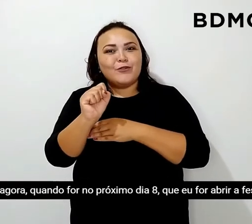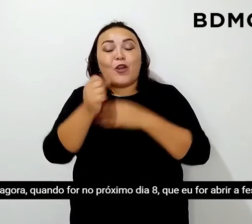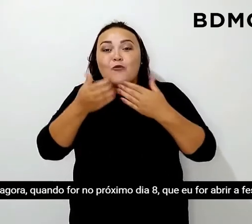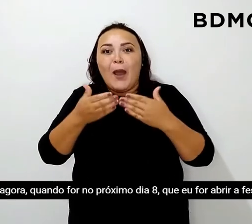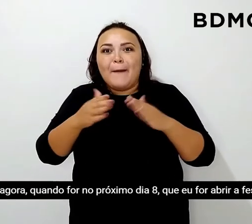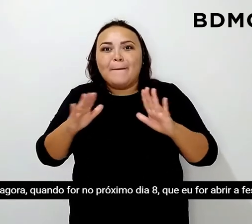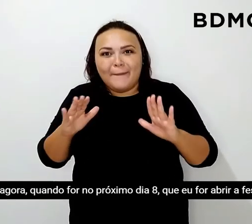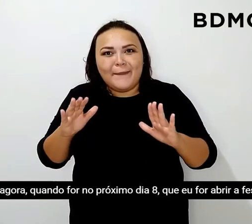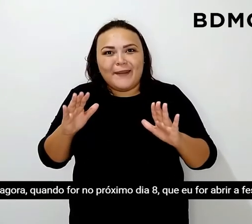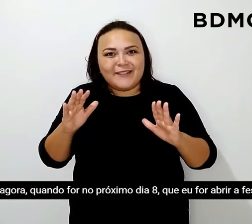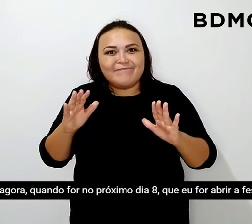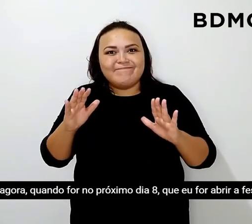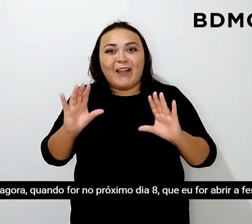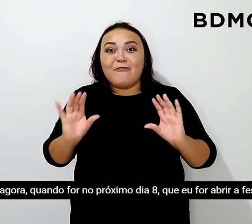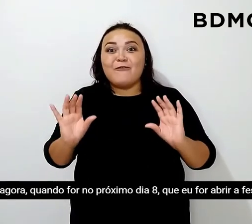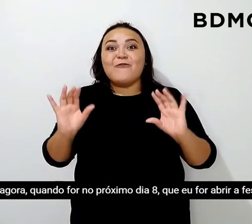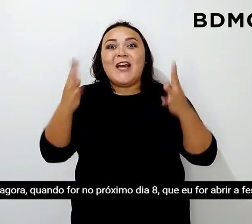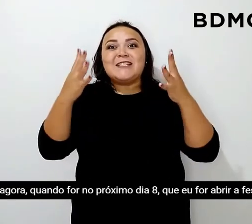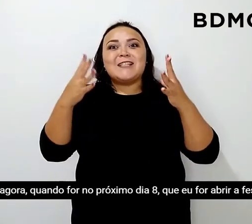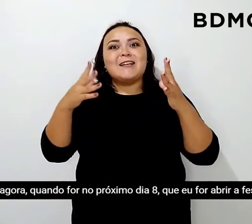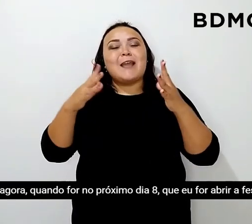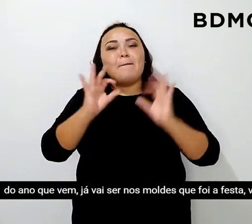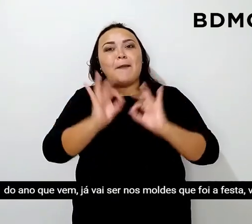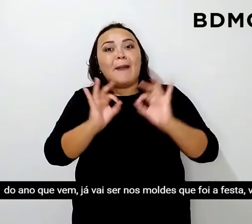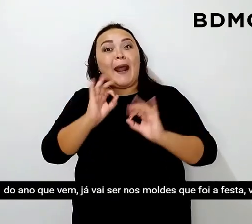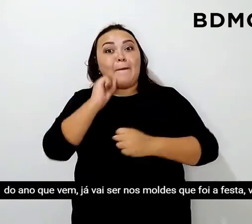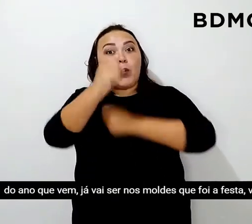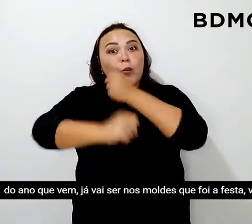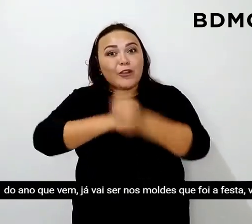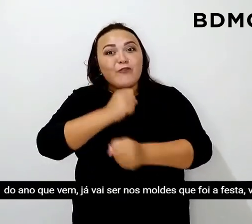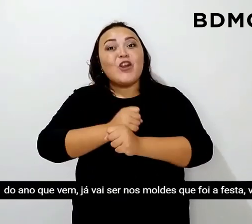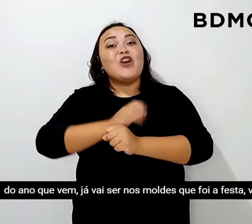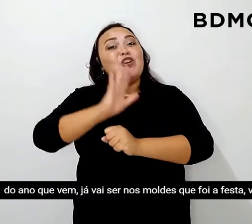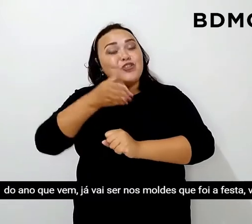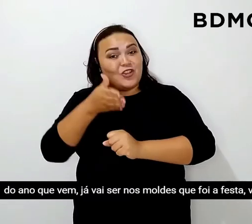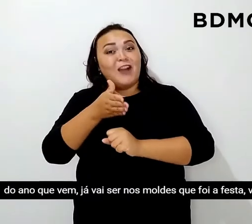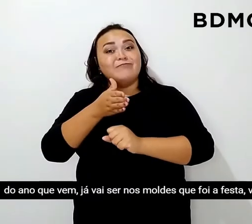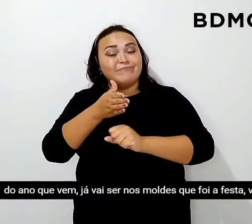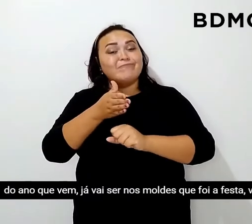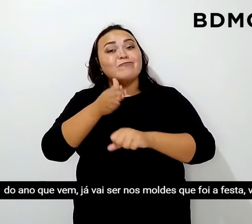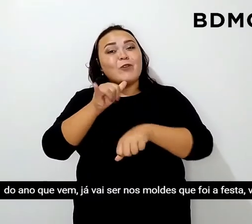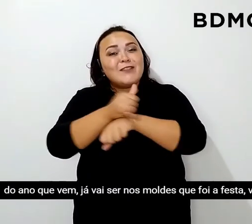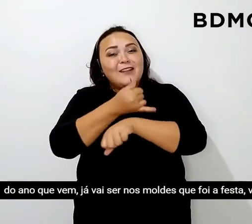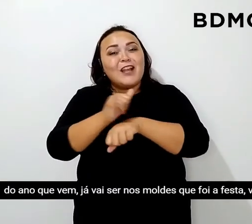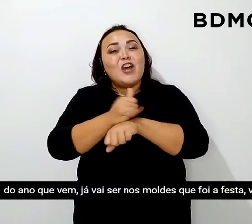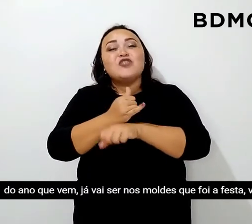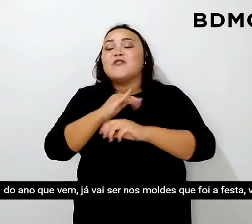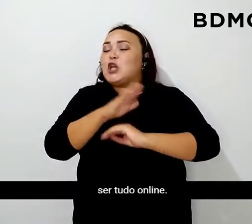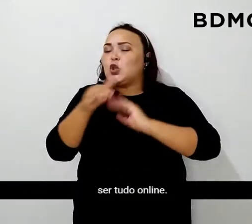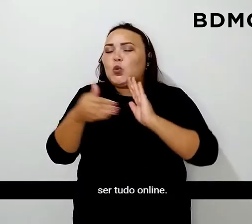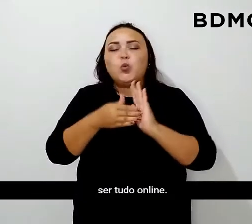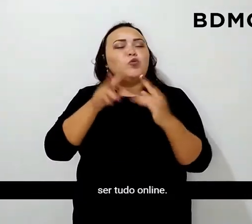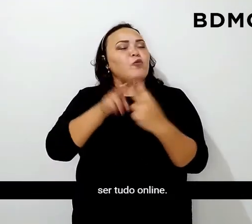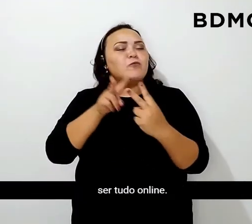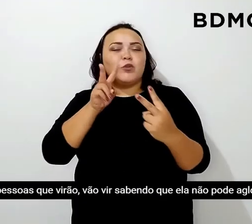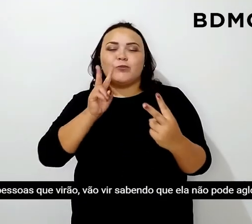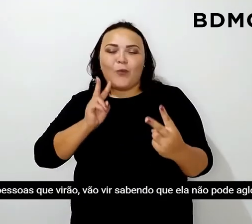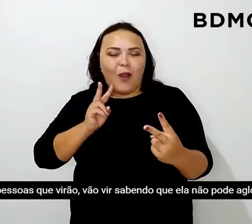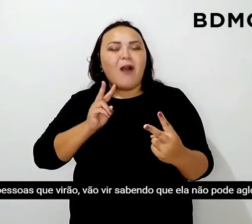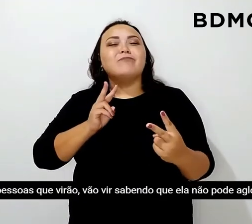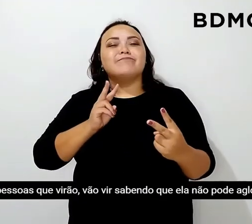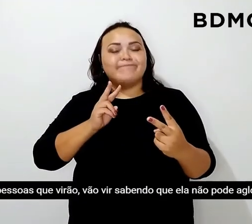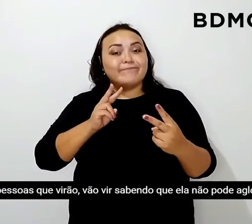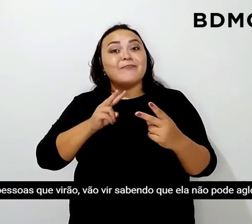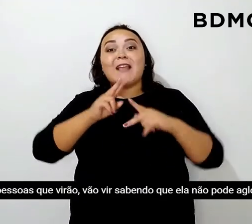for abrir a festa do ano que vem, já vai ser nos modos que foi a festa. Vai ser tudo online,